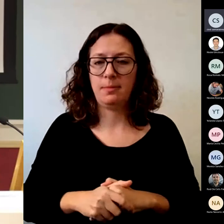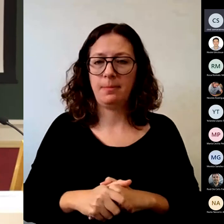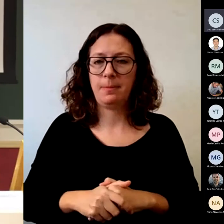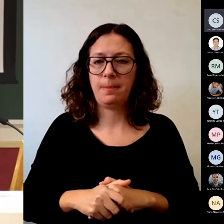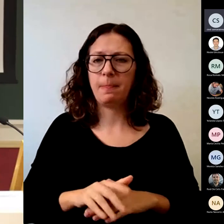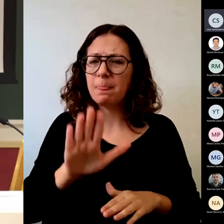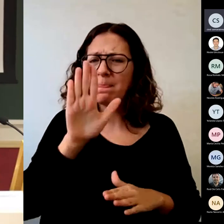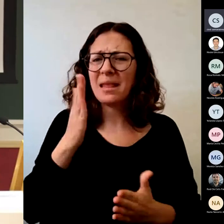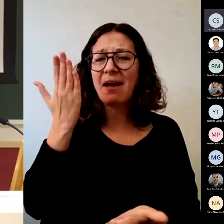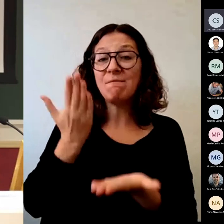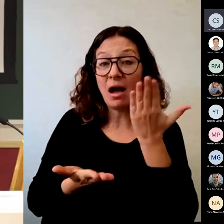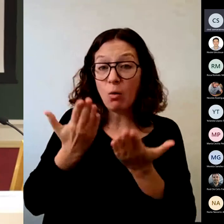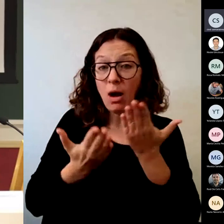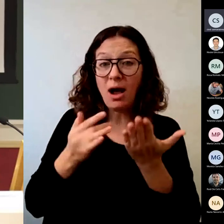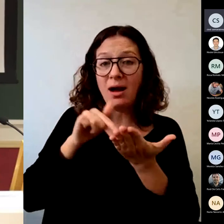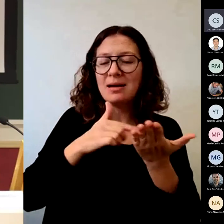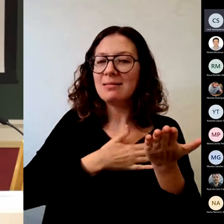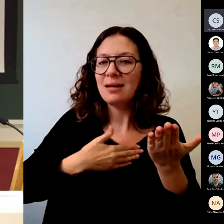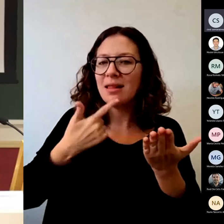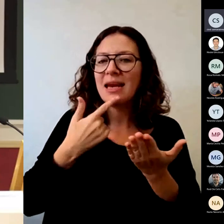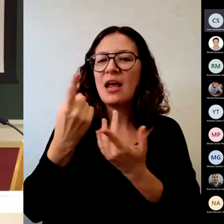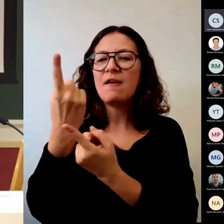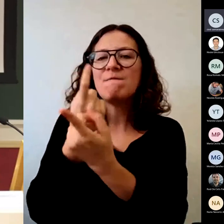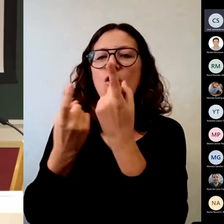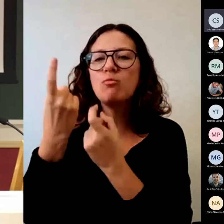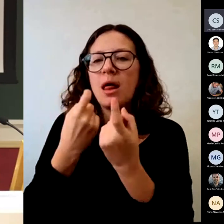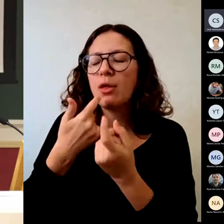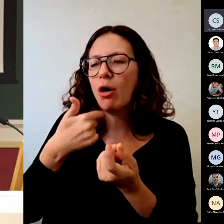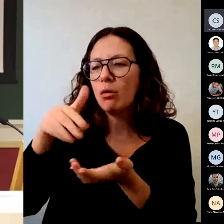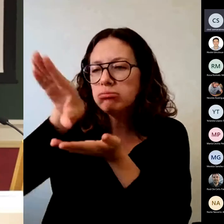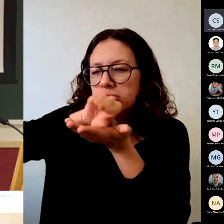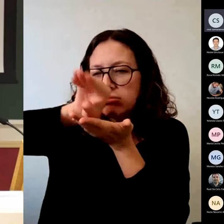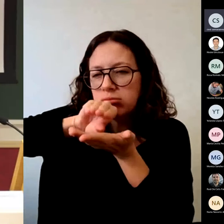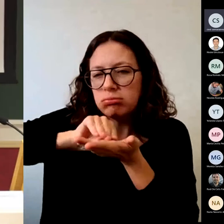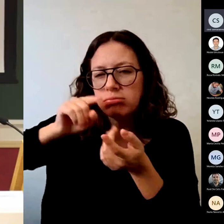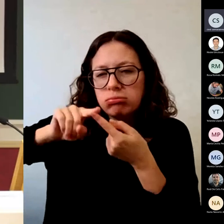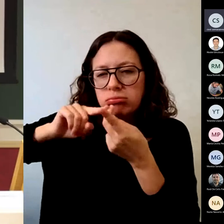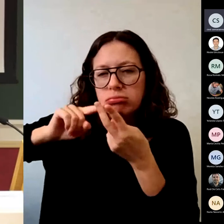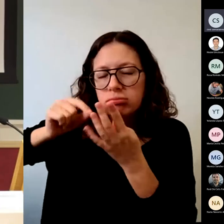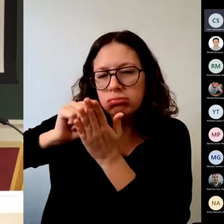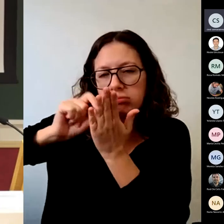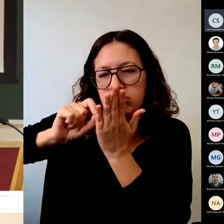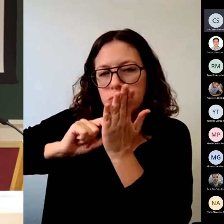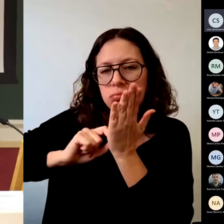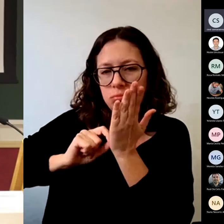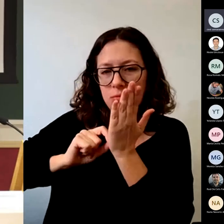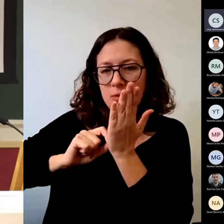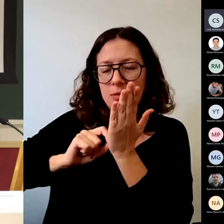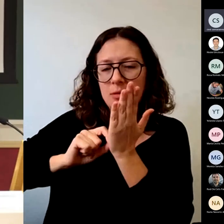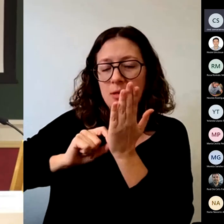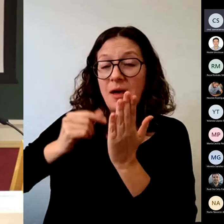obtener información. Valuar es, ojo con esto que no se hace,